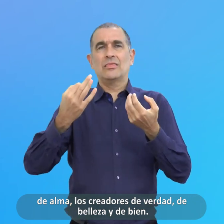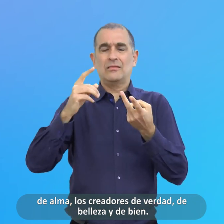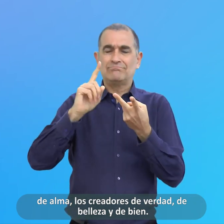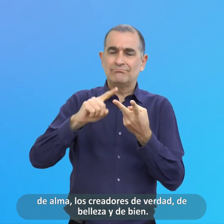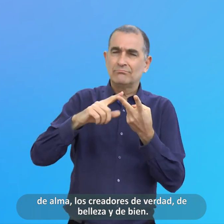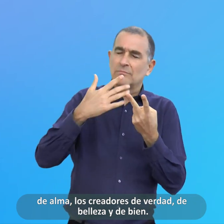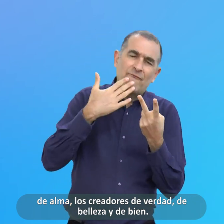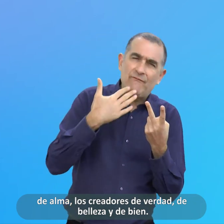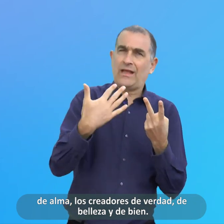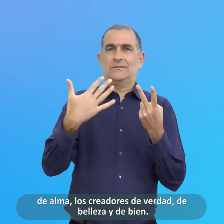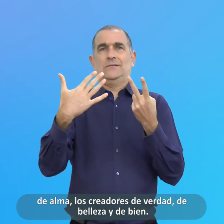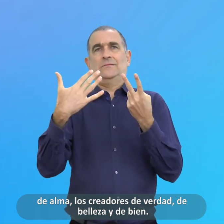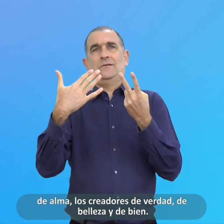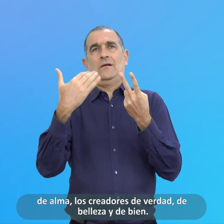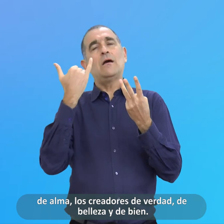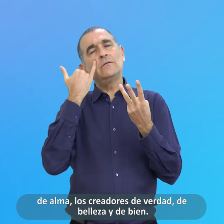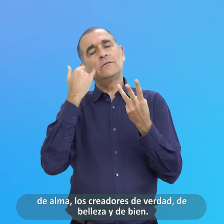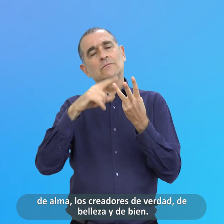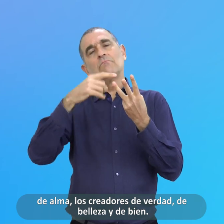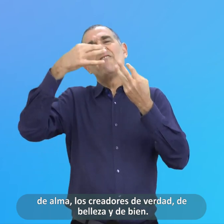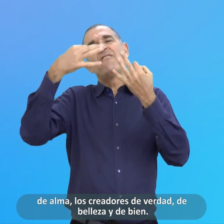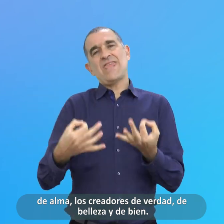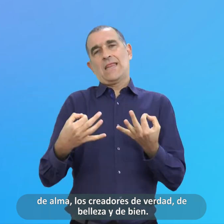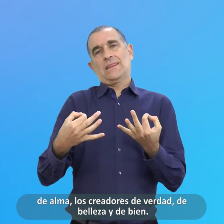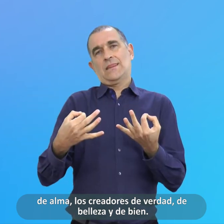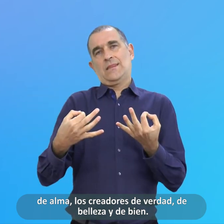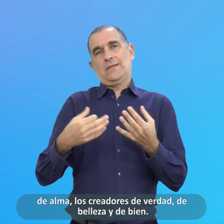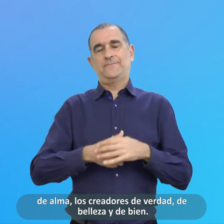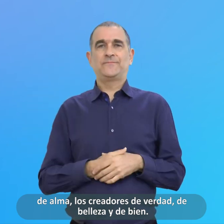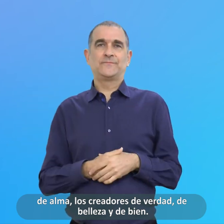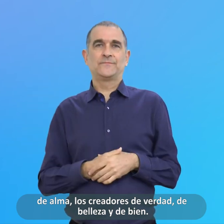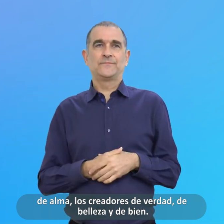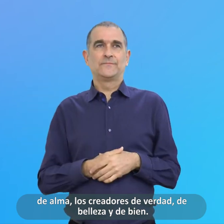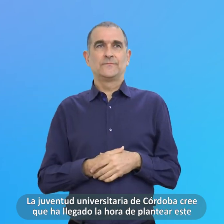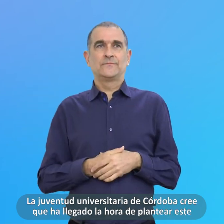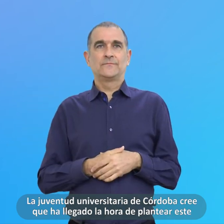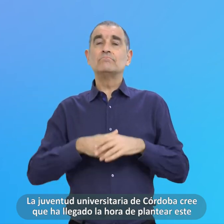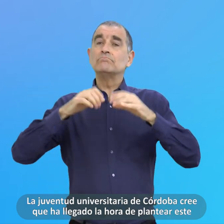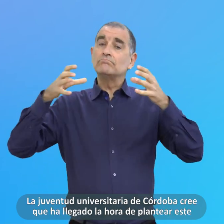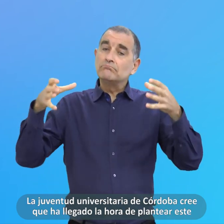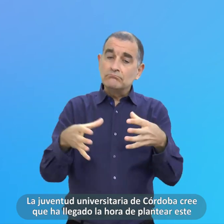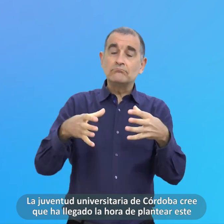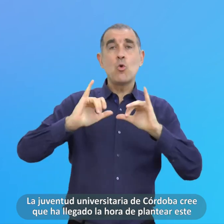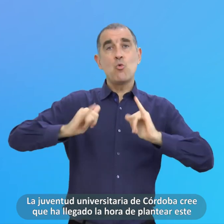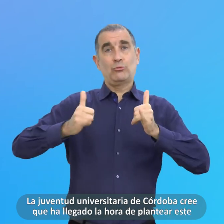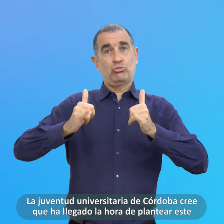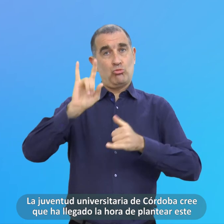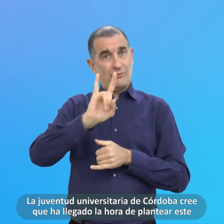La Juventud Universitaria De Córdoba Cree Que Ha Llegado La Hora De